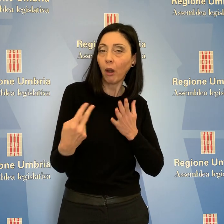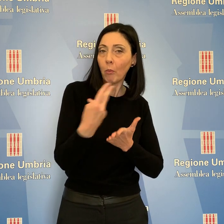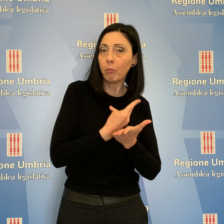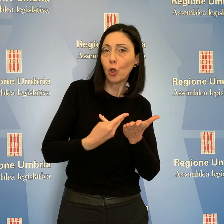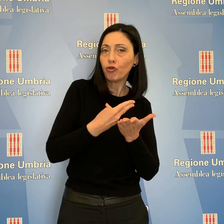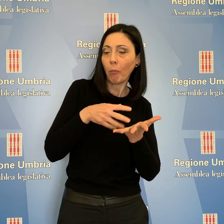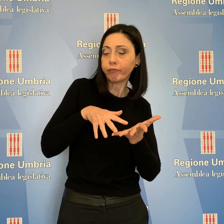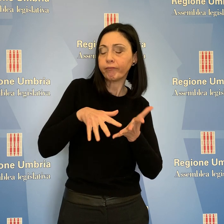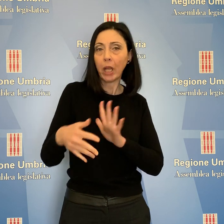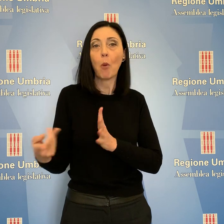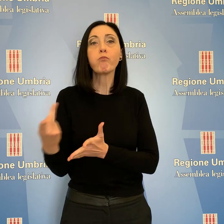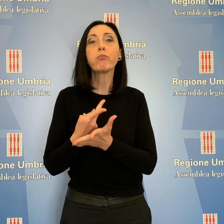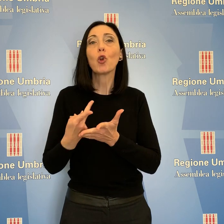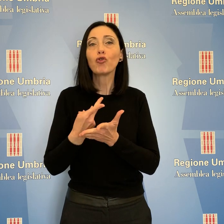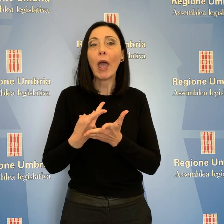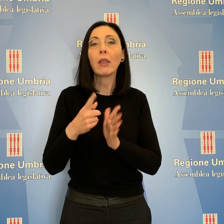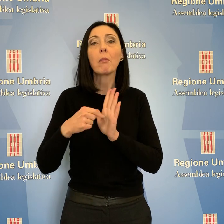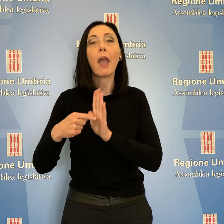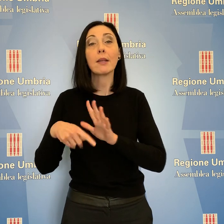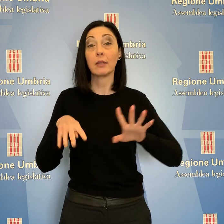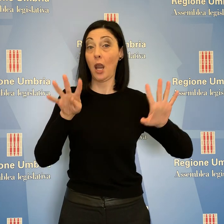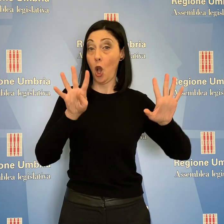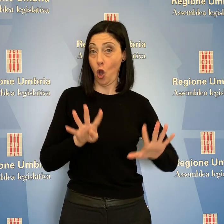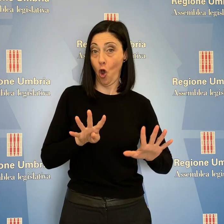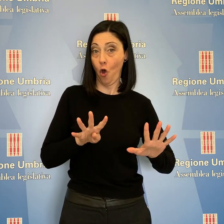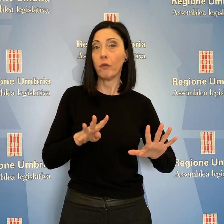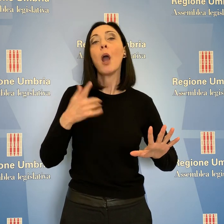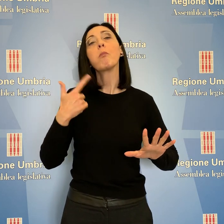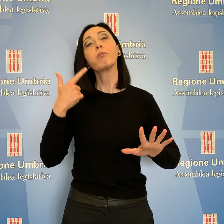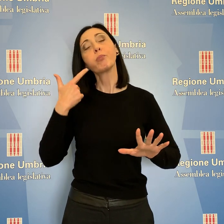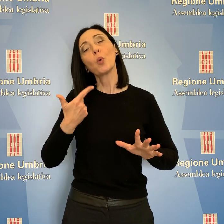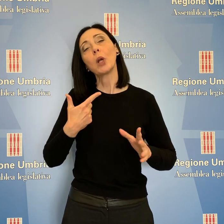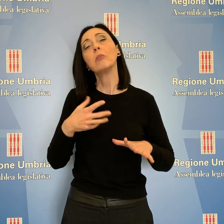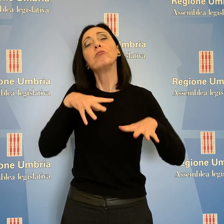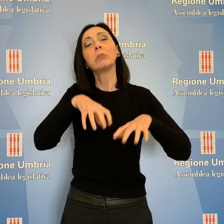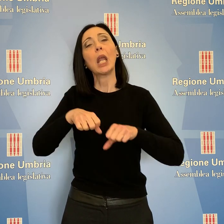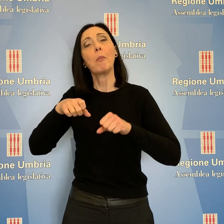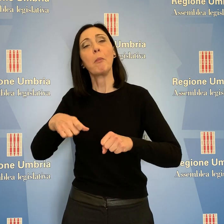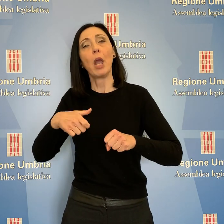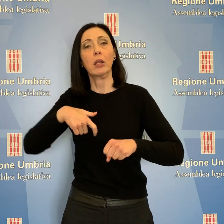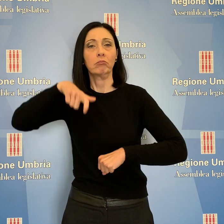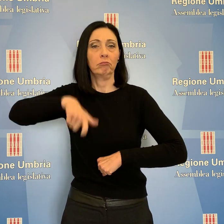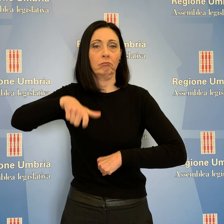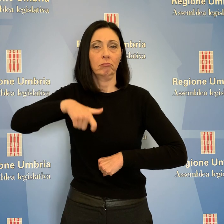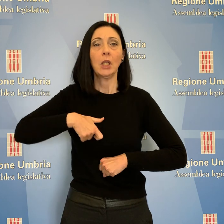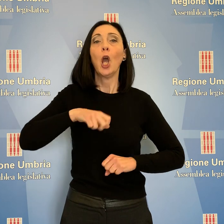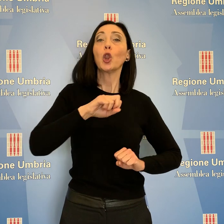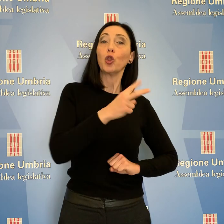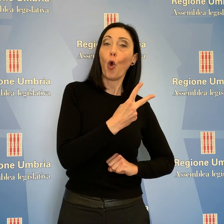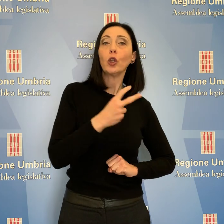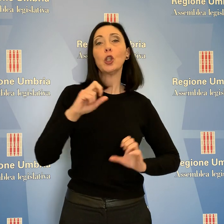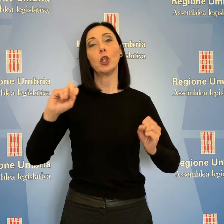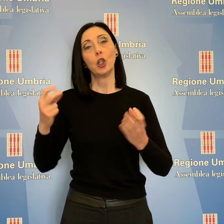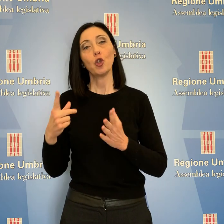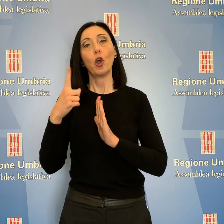diverranno progetti in nove mesi e impegni vincolanti fra i 12 e i 18 mesi, cantireabili entro il